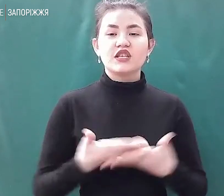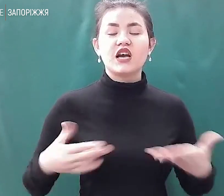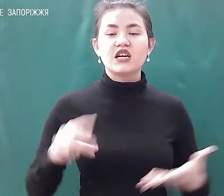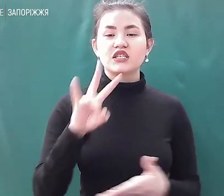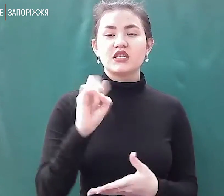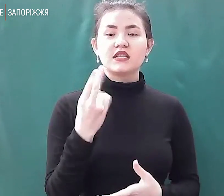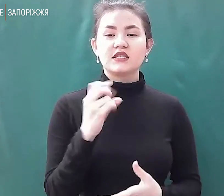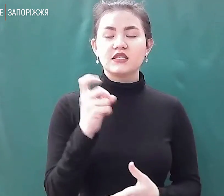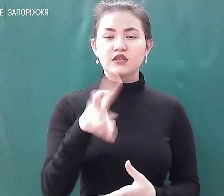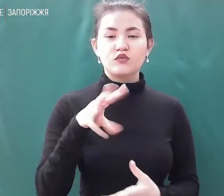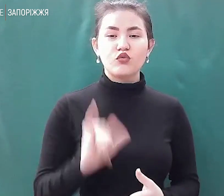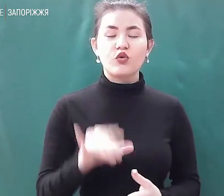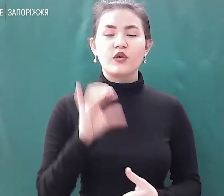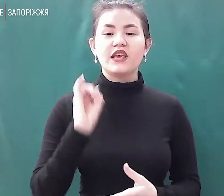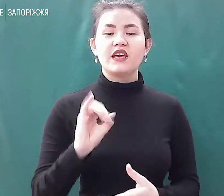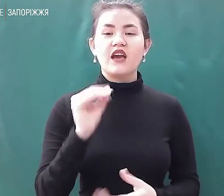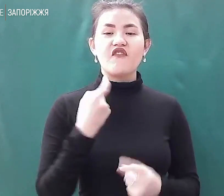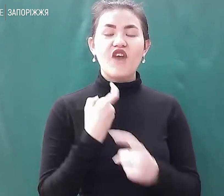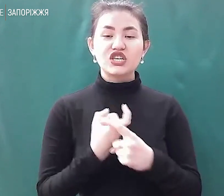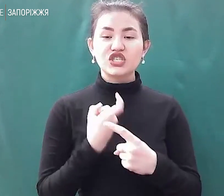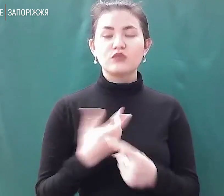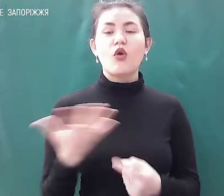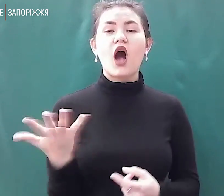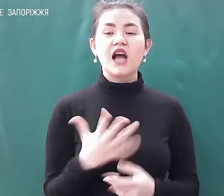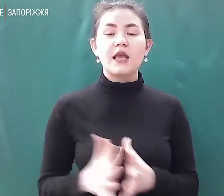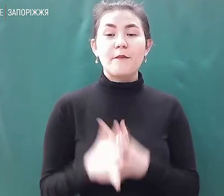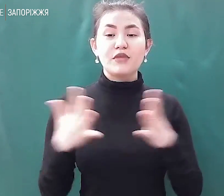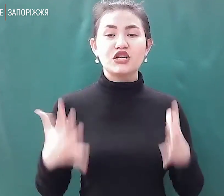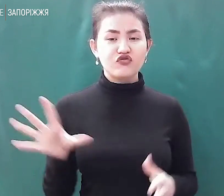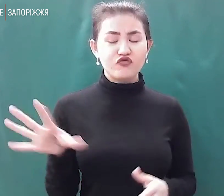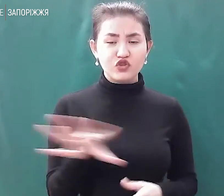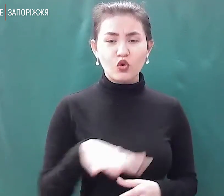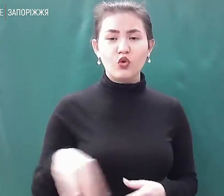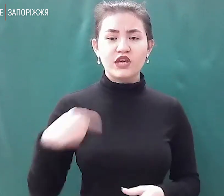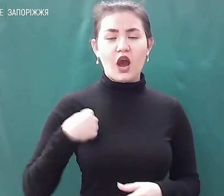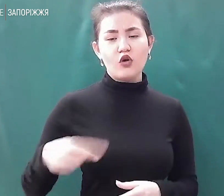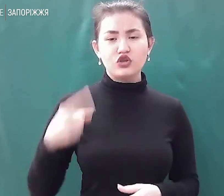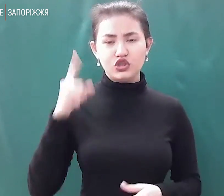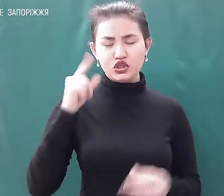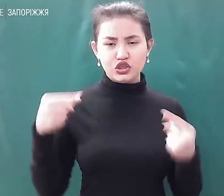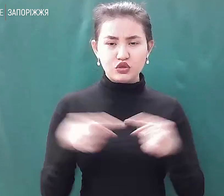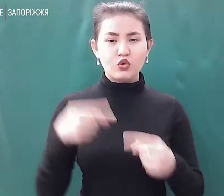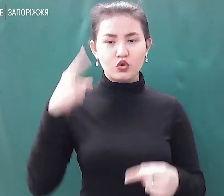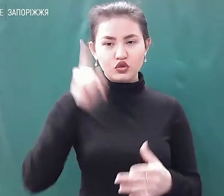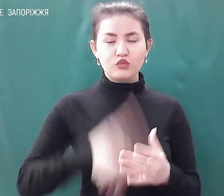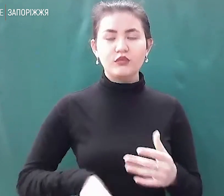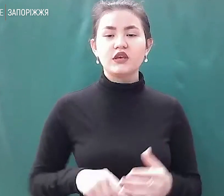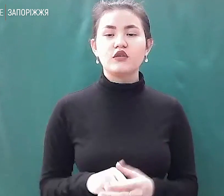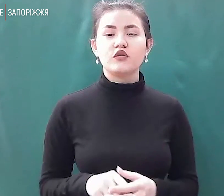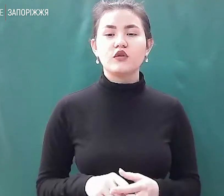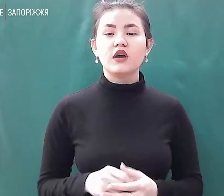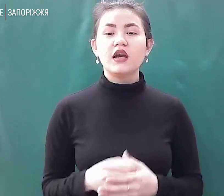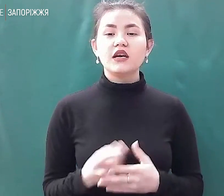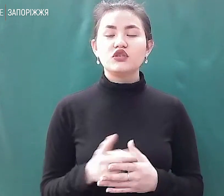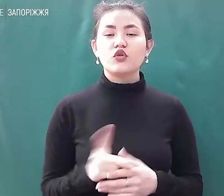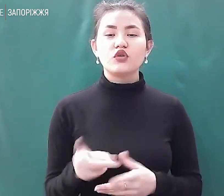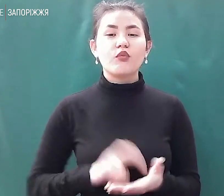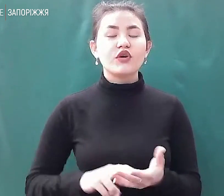фашизму. Але більше всього, вони, я чітко розумію, бояться ненавидять нас, тому що вони не можуть собі дозволити